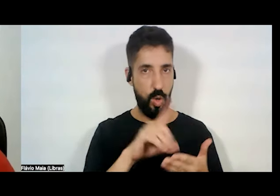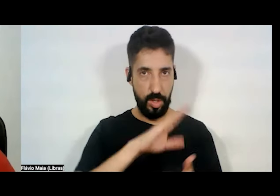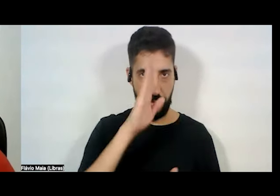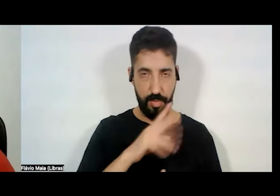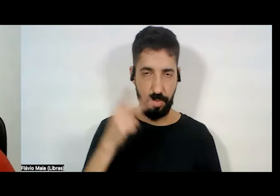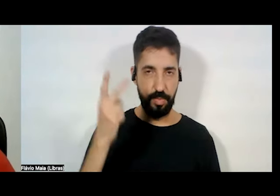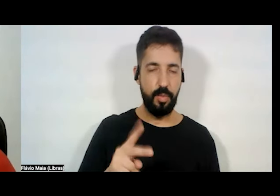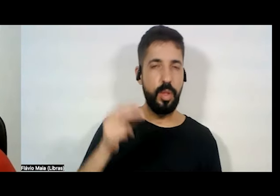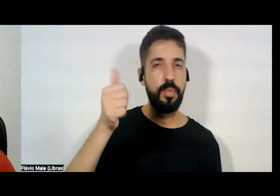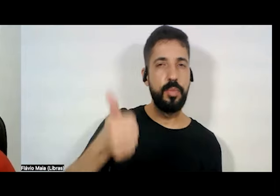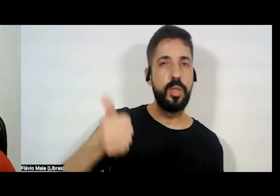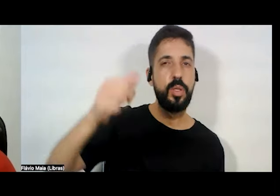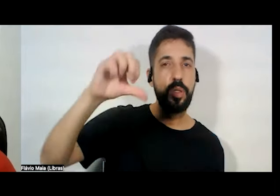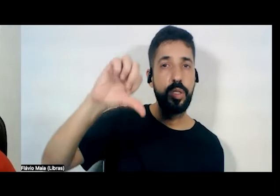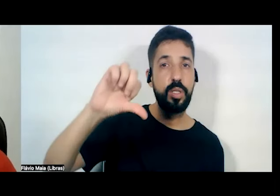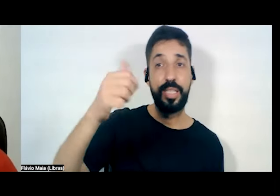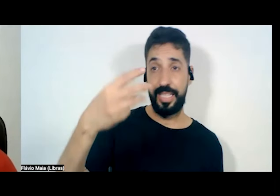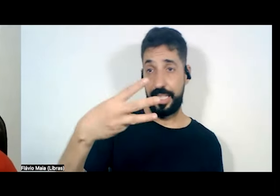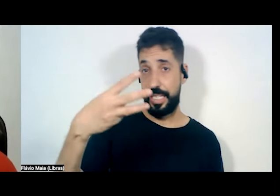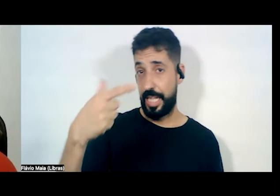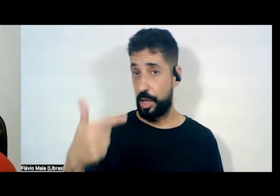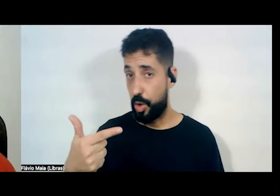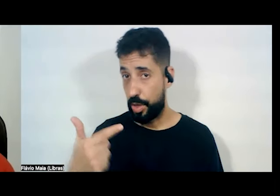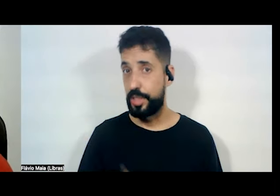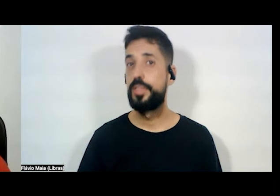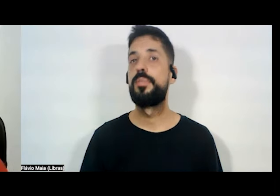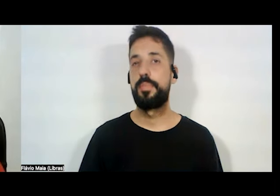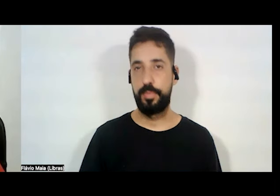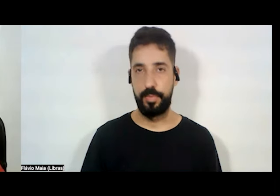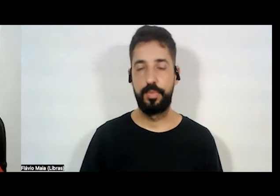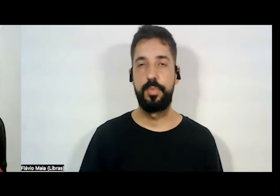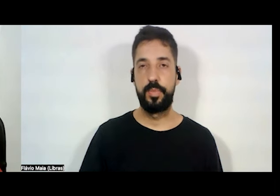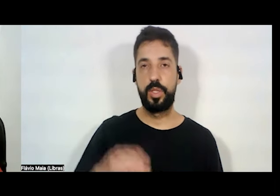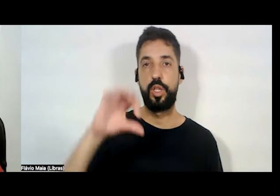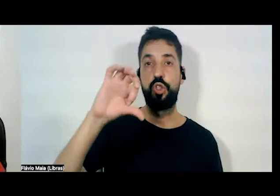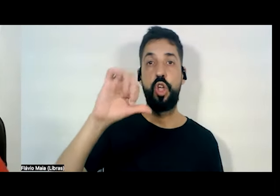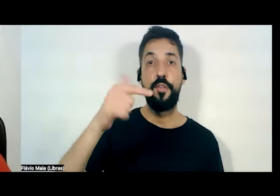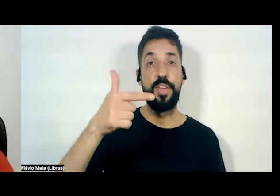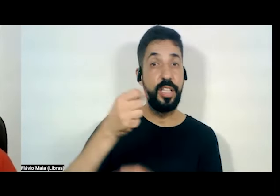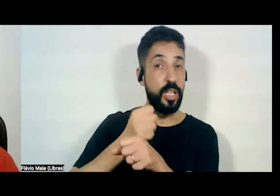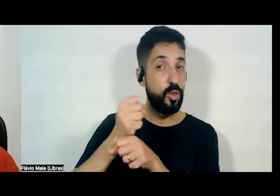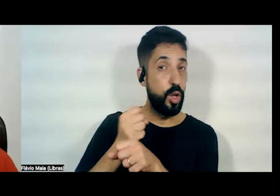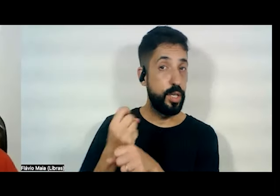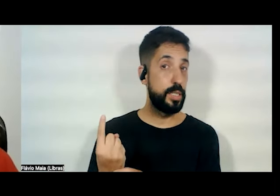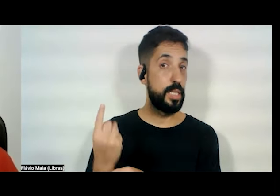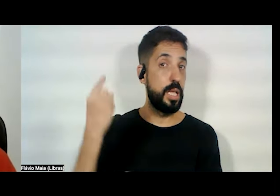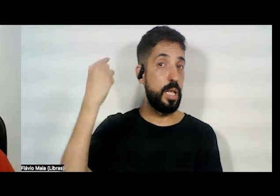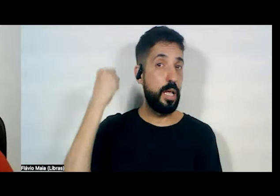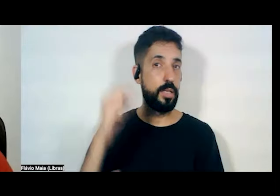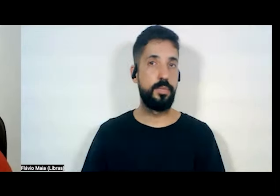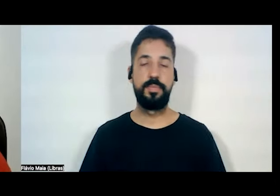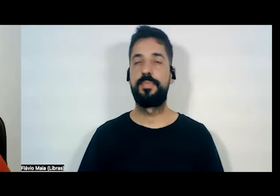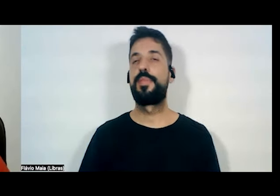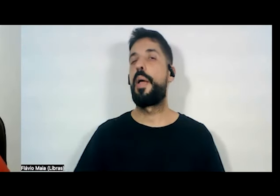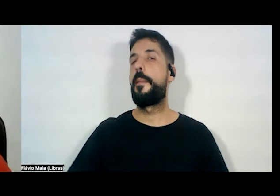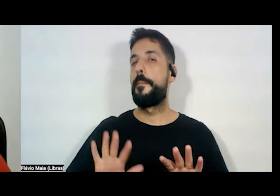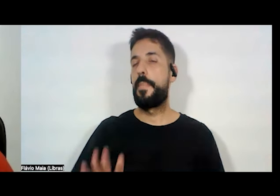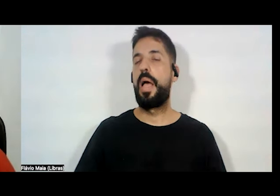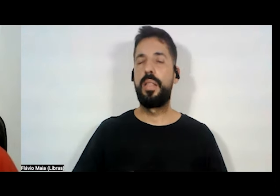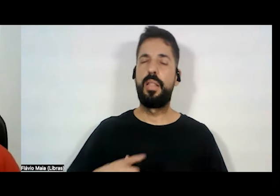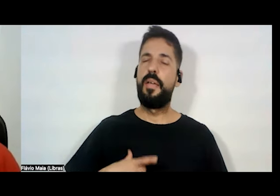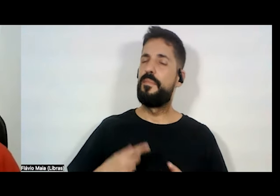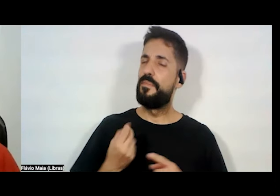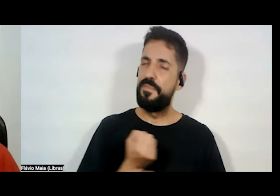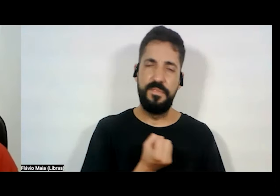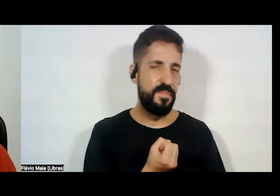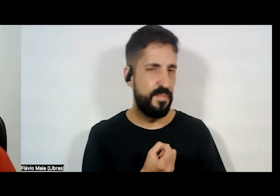1932, há 92 anos. Mas foram tantos os entraves políticos até